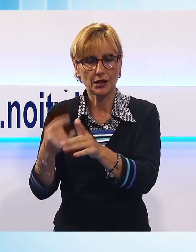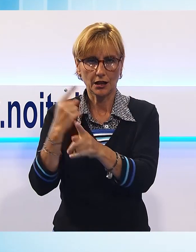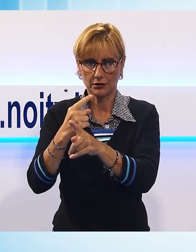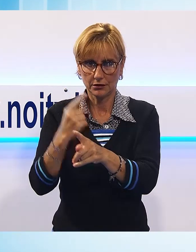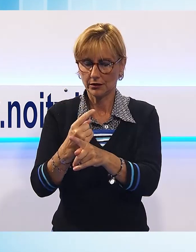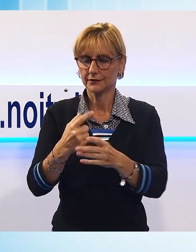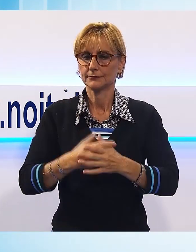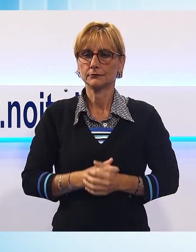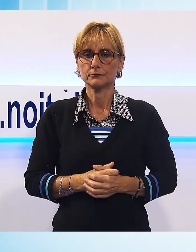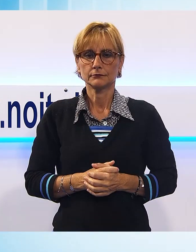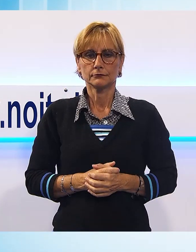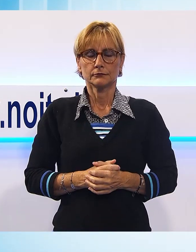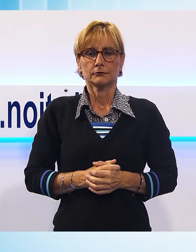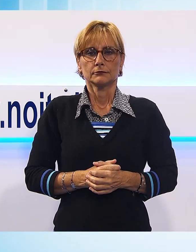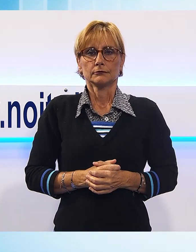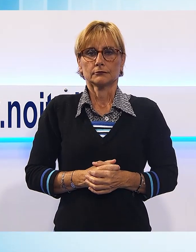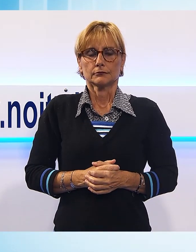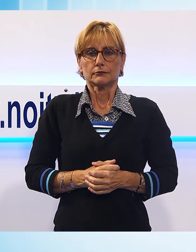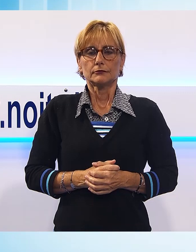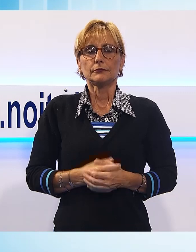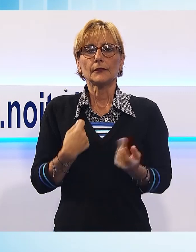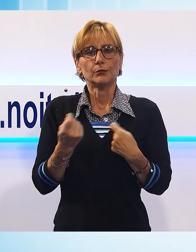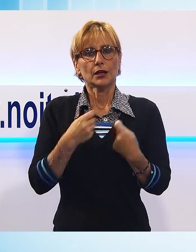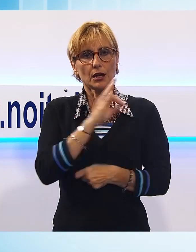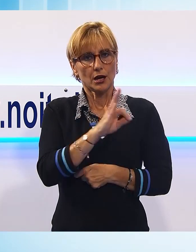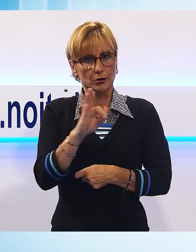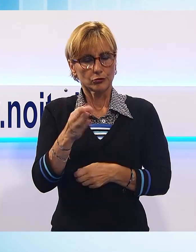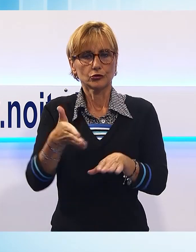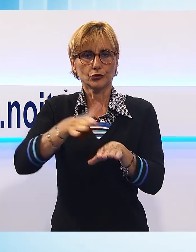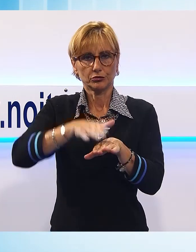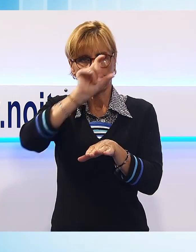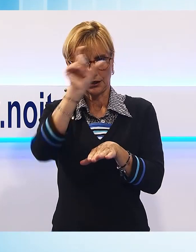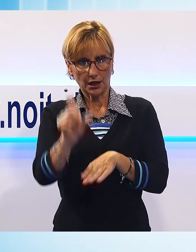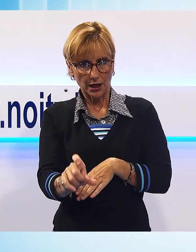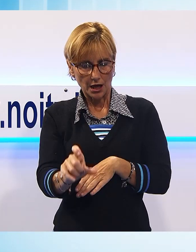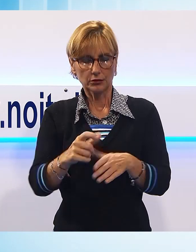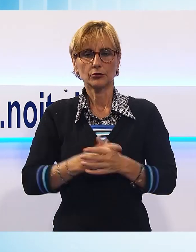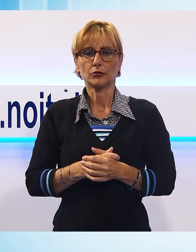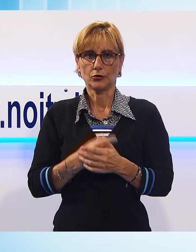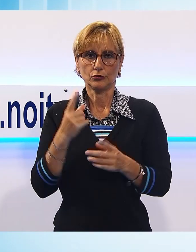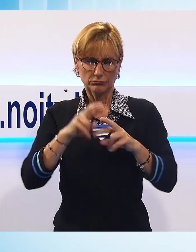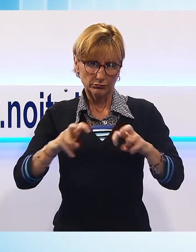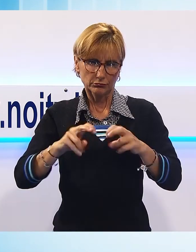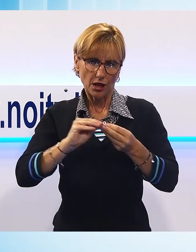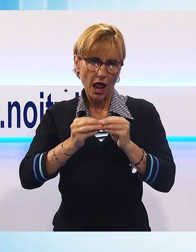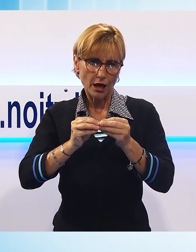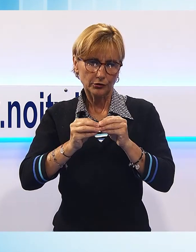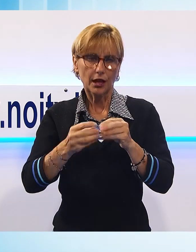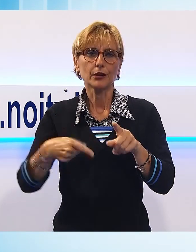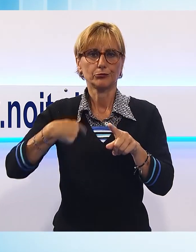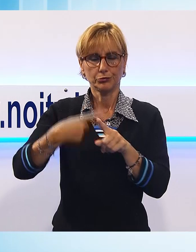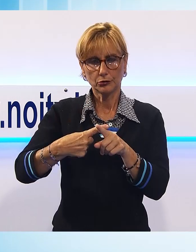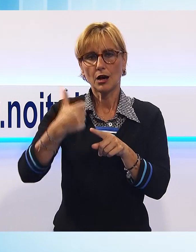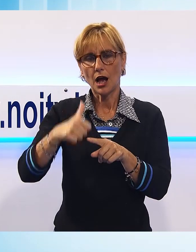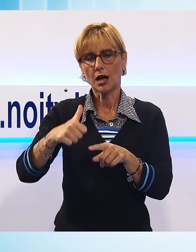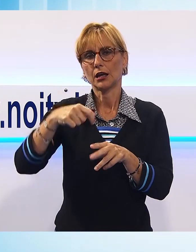necessità di rilavorare su alcuni mercati, compreso il mercato italiano e soprattutto quello della Germania e poi